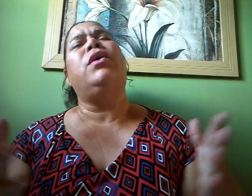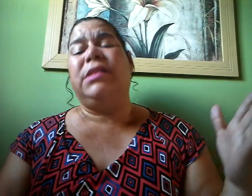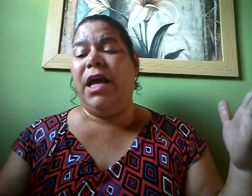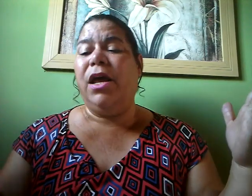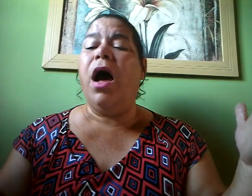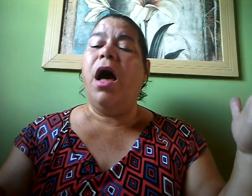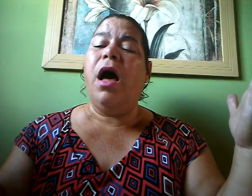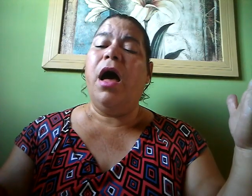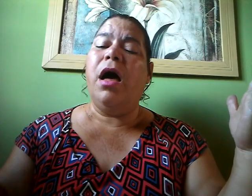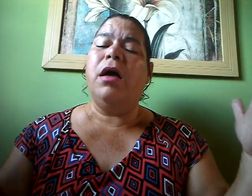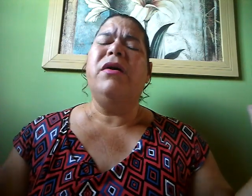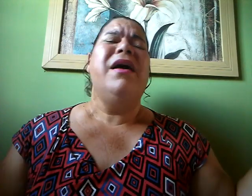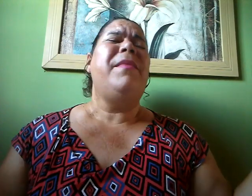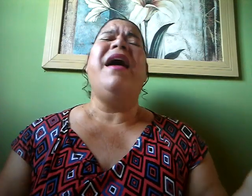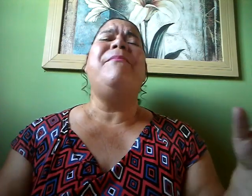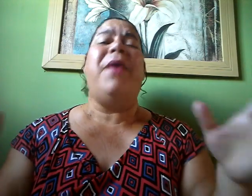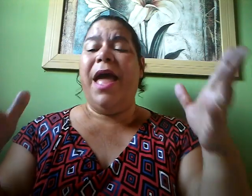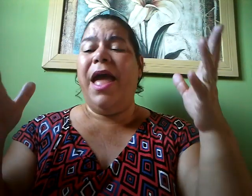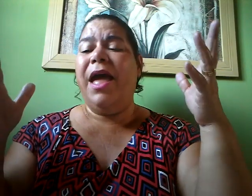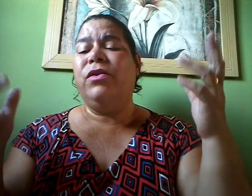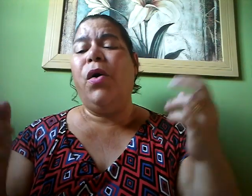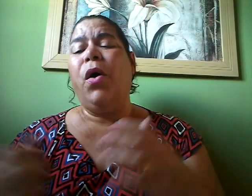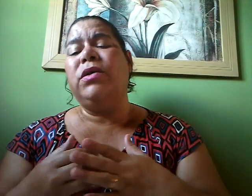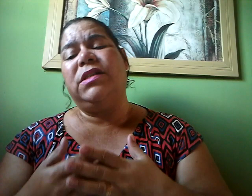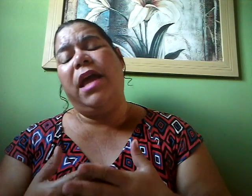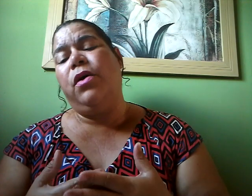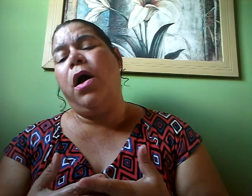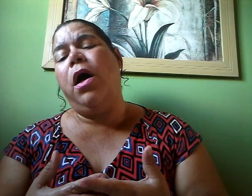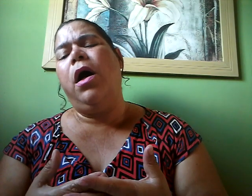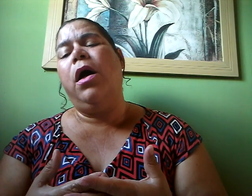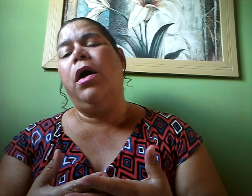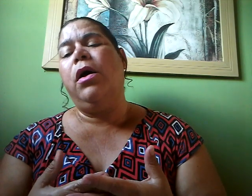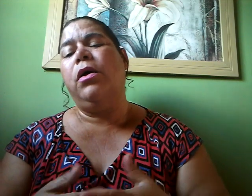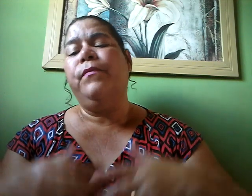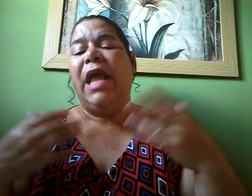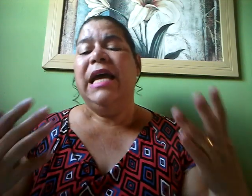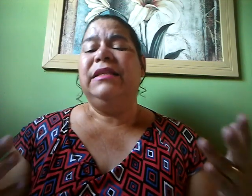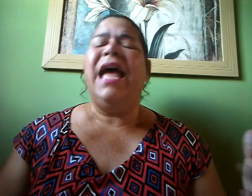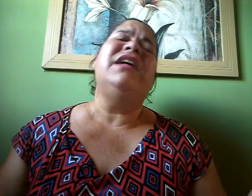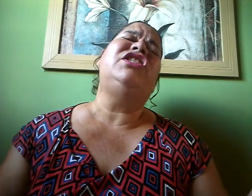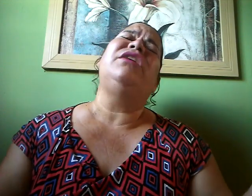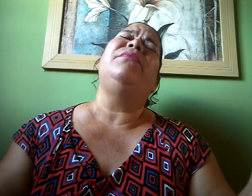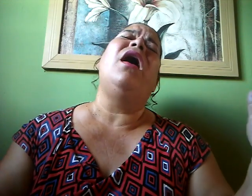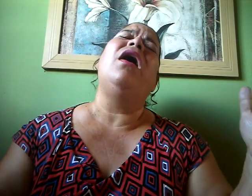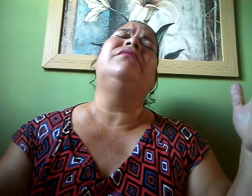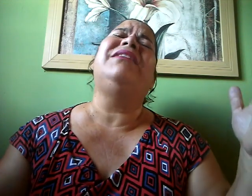Senhor Me arrependo Senhor Deixe-me outra